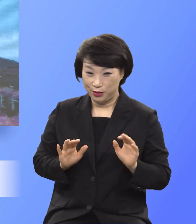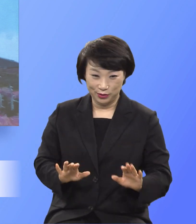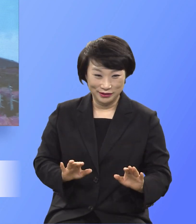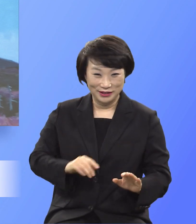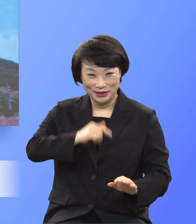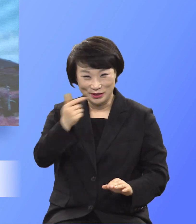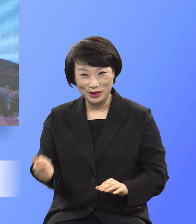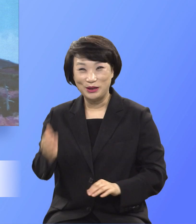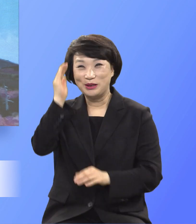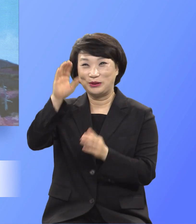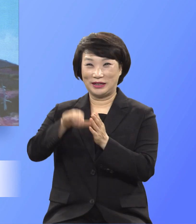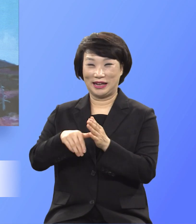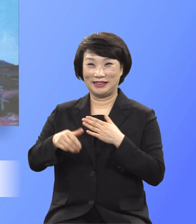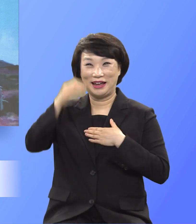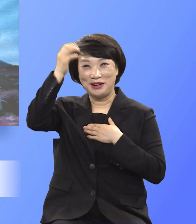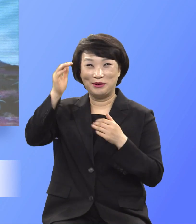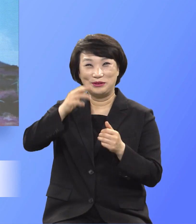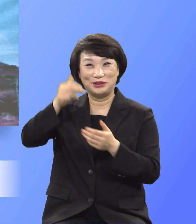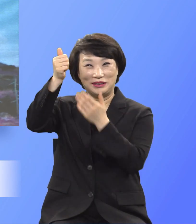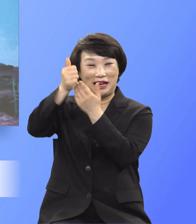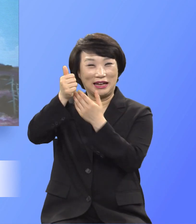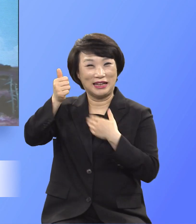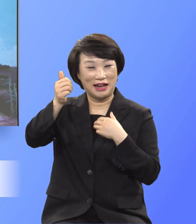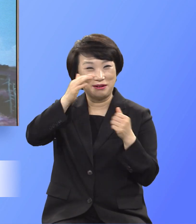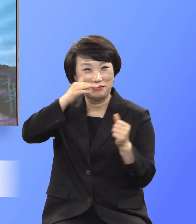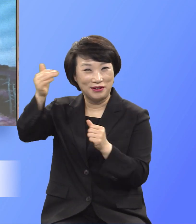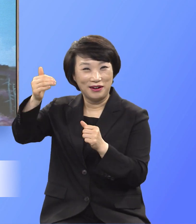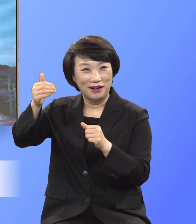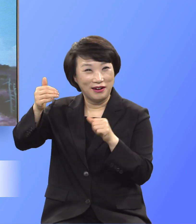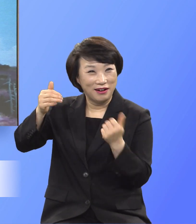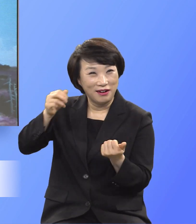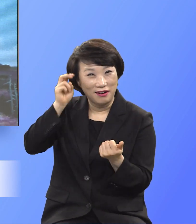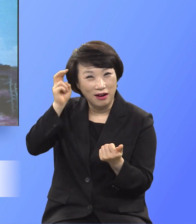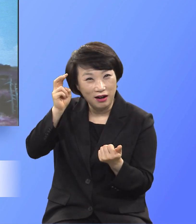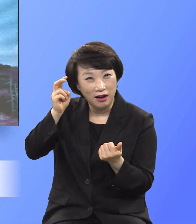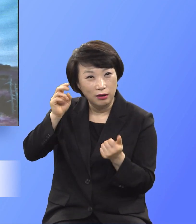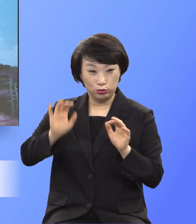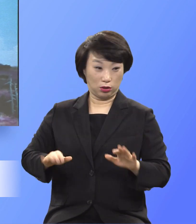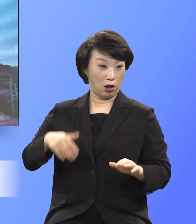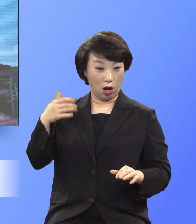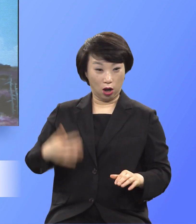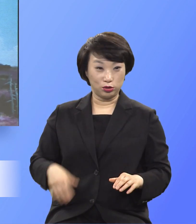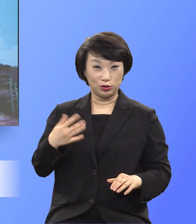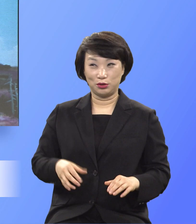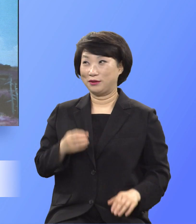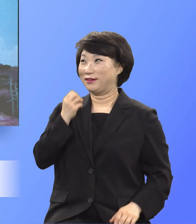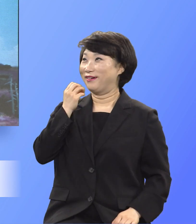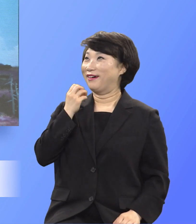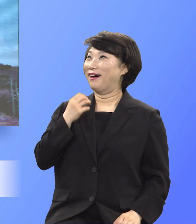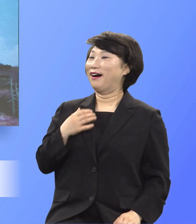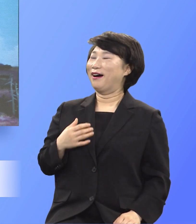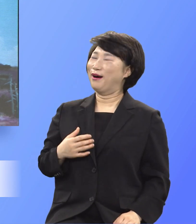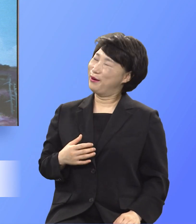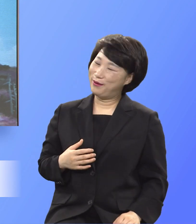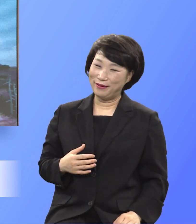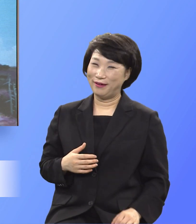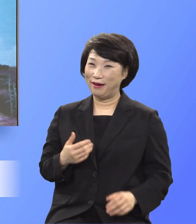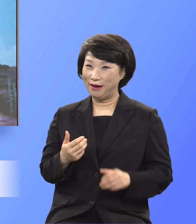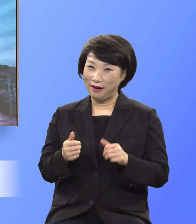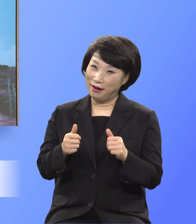집회는 끝나면 주님께 갈라나 안 가요. 참 신기하다. 그런데 몸이